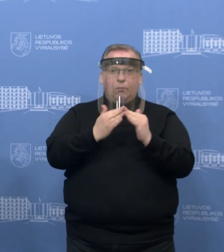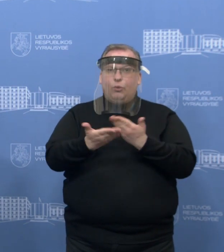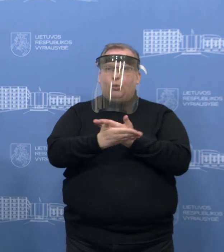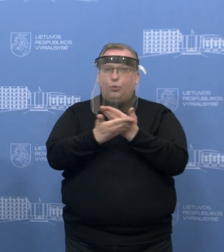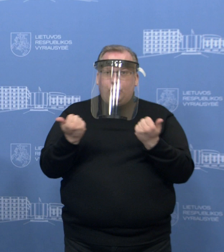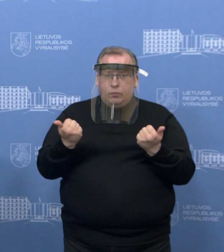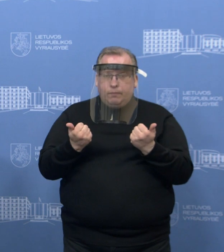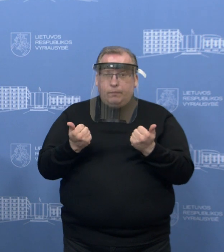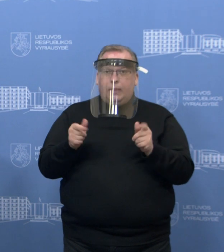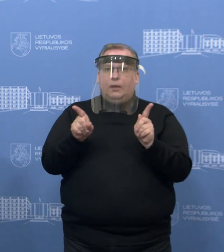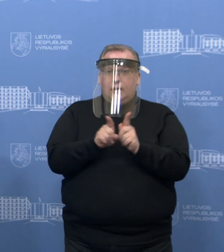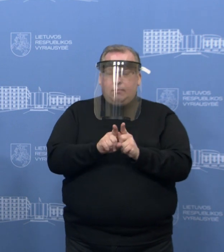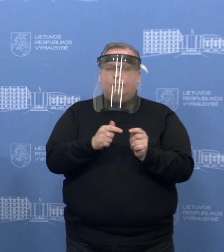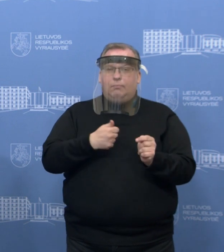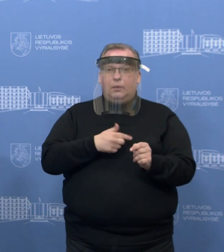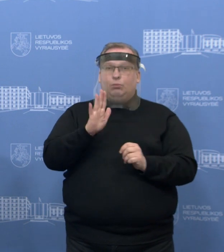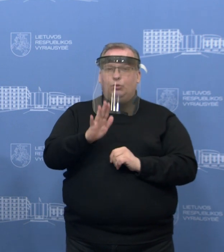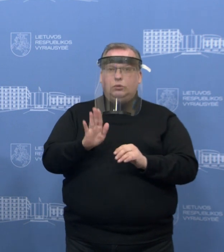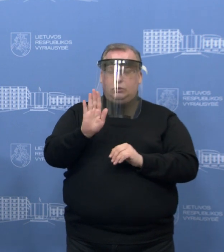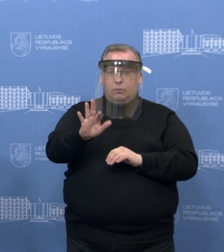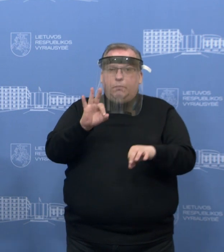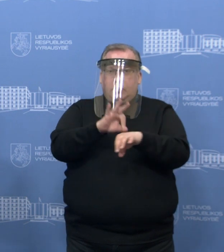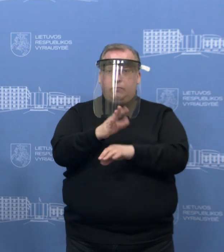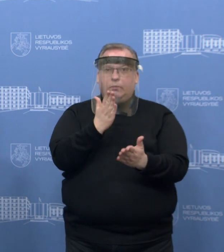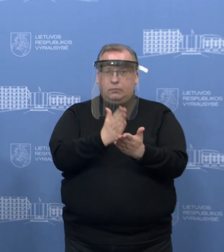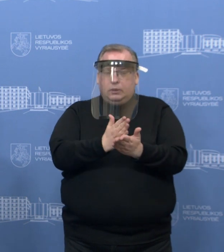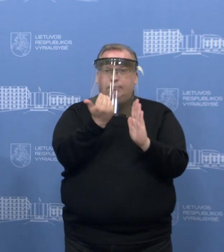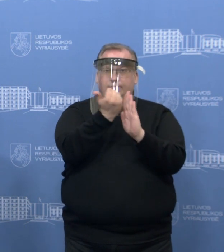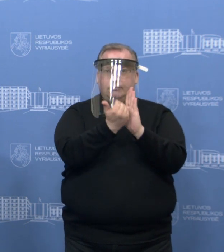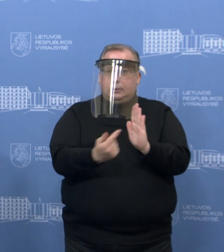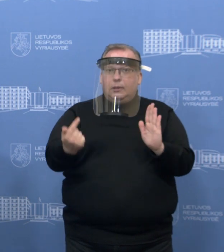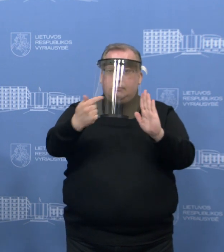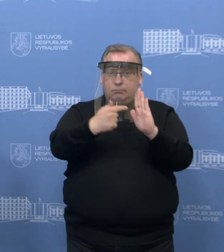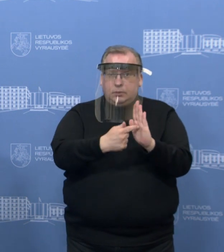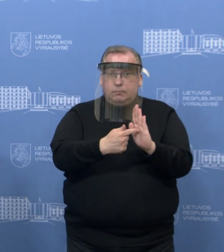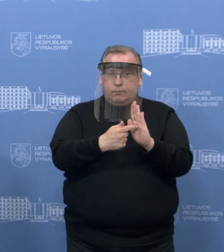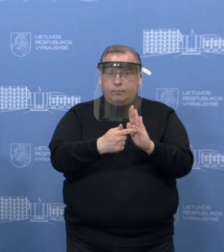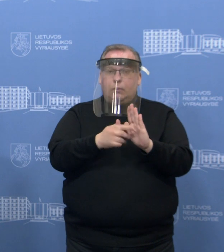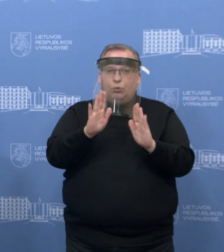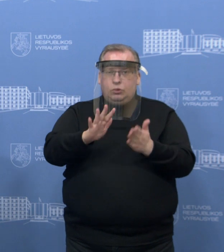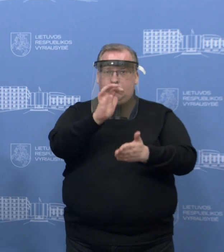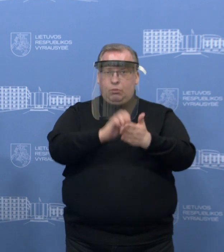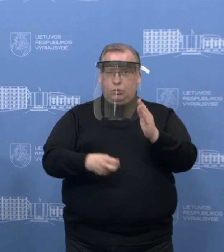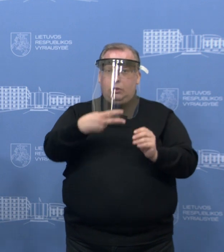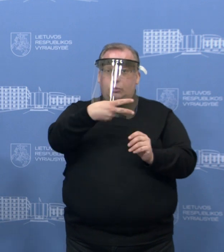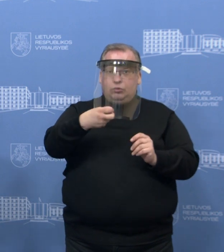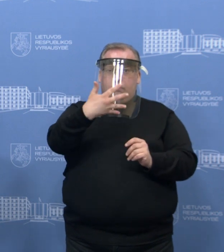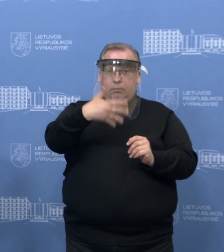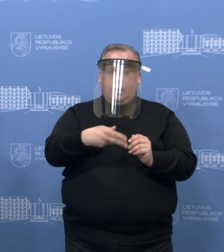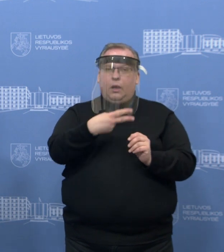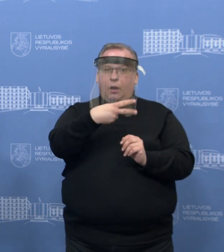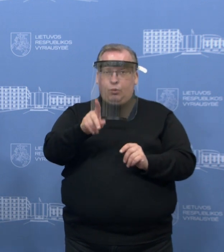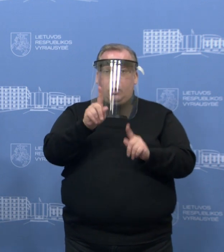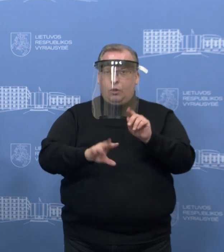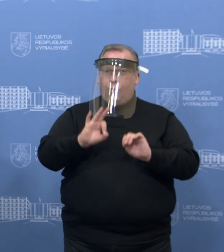tai tiesiog didelio pasirinkimo mes neturėsime, yra įsigaliojusios pataisos. Tai, kaip minimum, bauda 250 eurų,